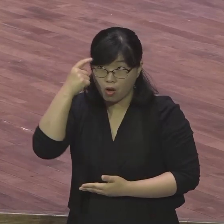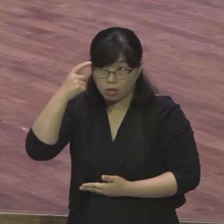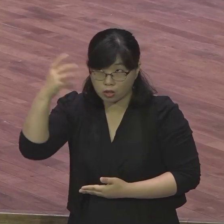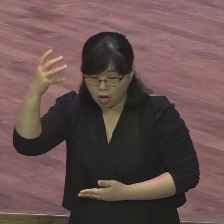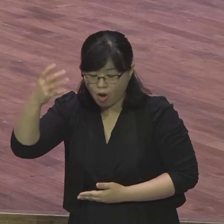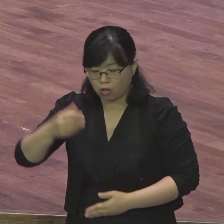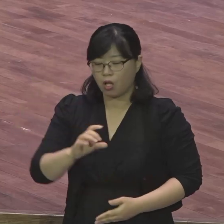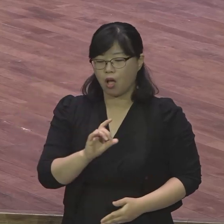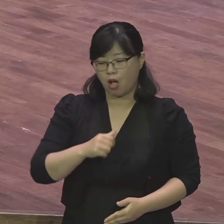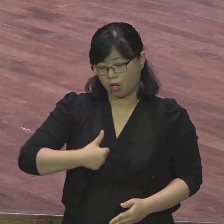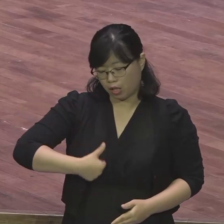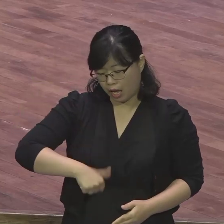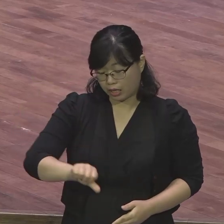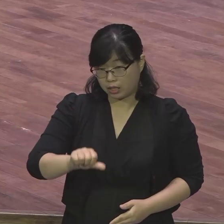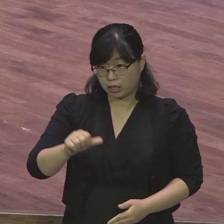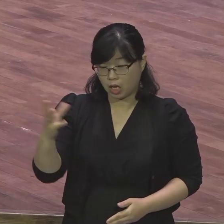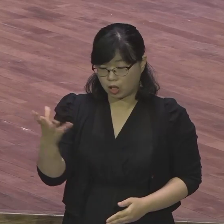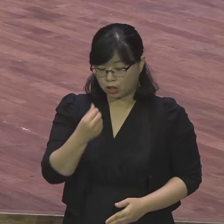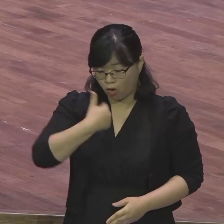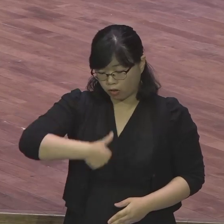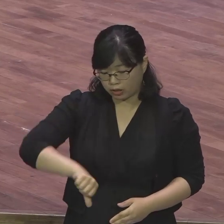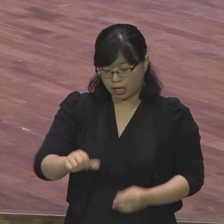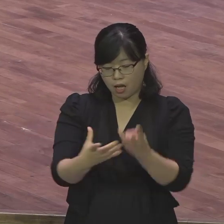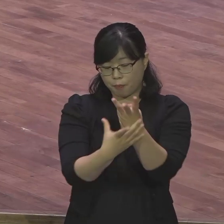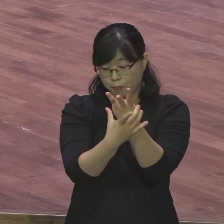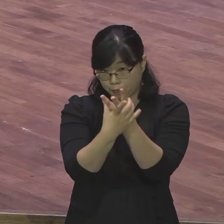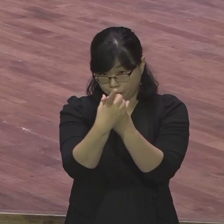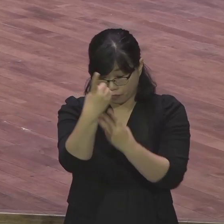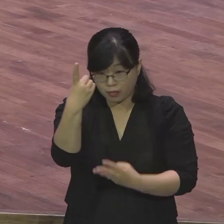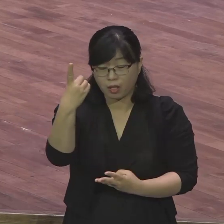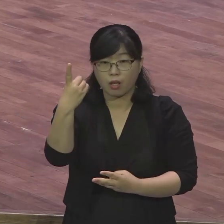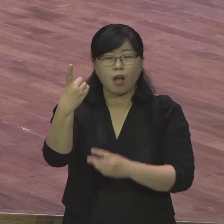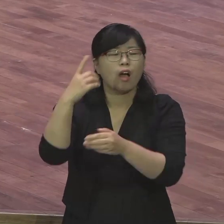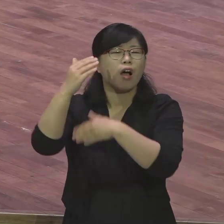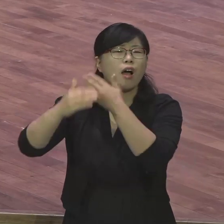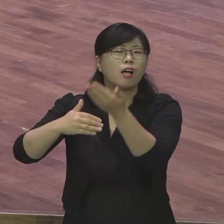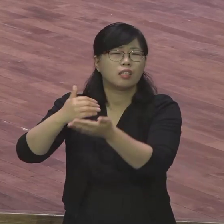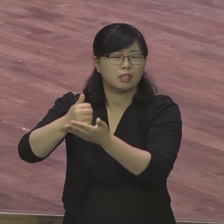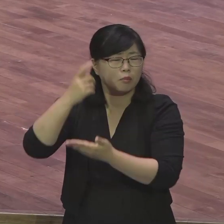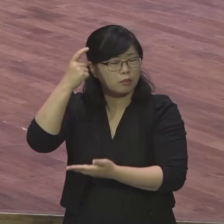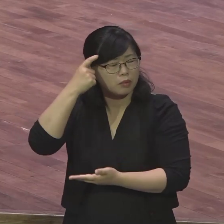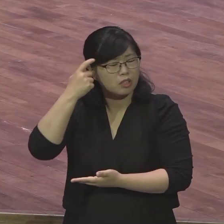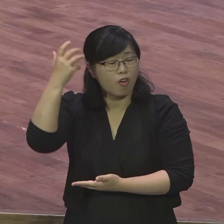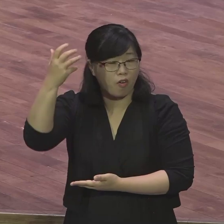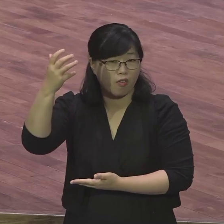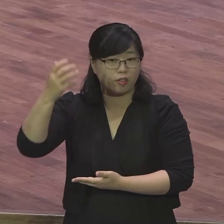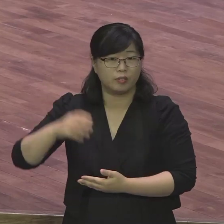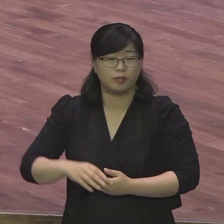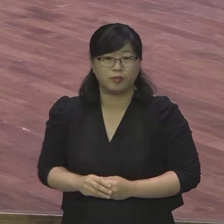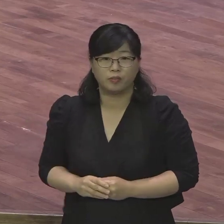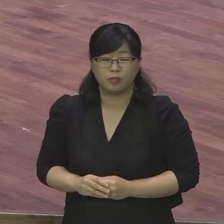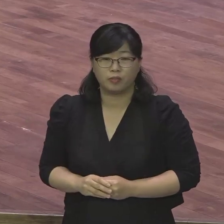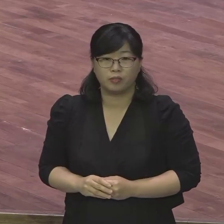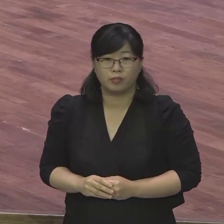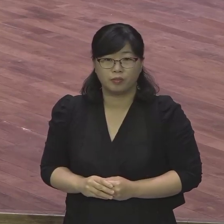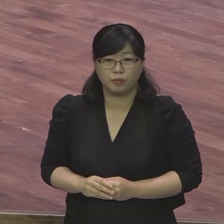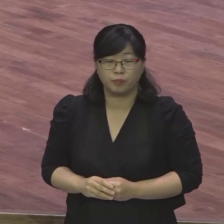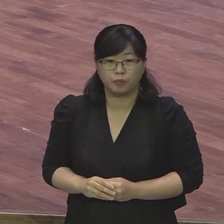성령 하나님 그래서 사미일체로 한 분이신데 역할이 다다 구약대는 여호와 하나님, 아버지 하나님